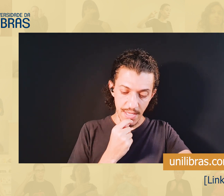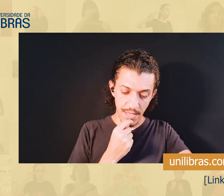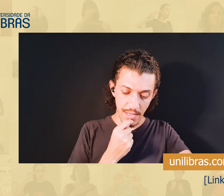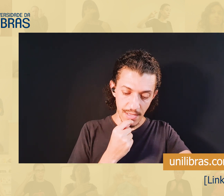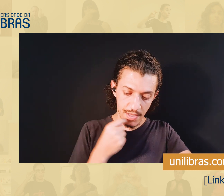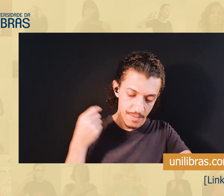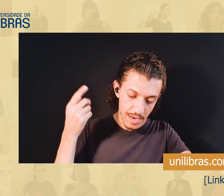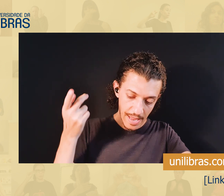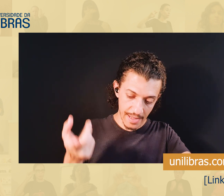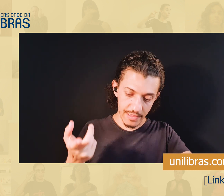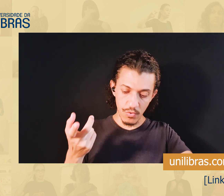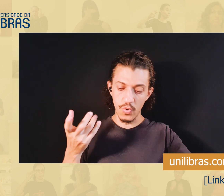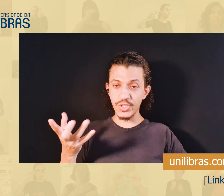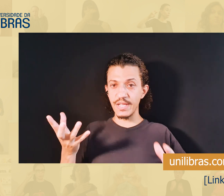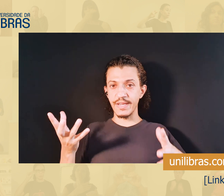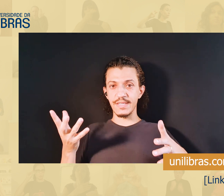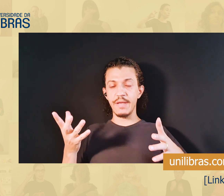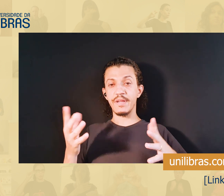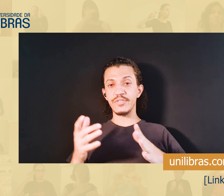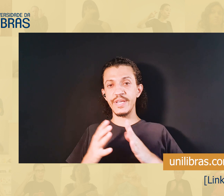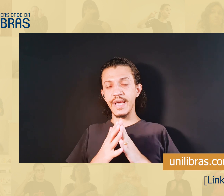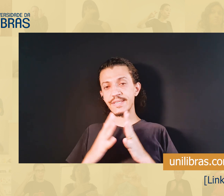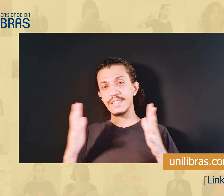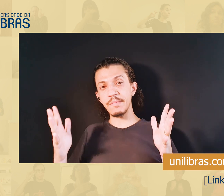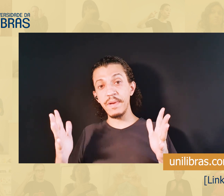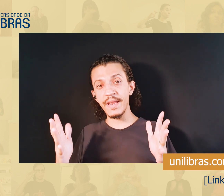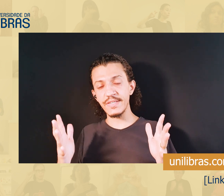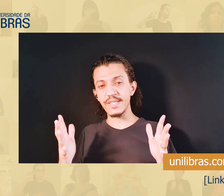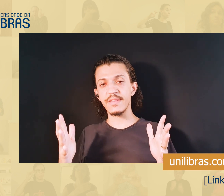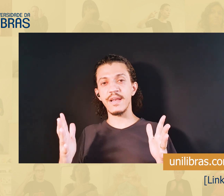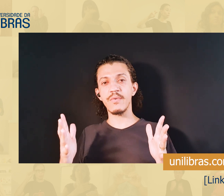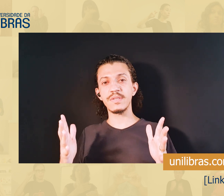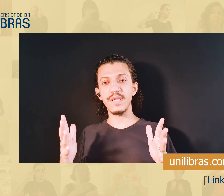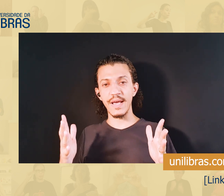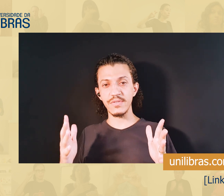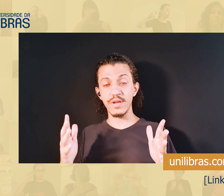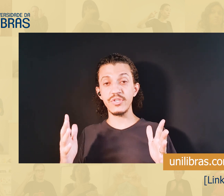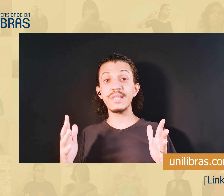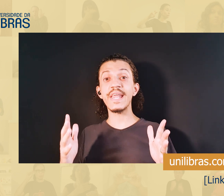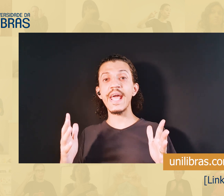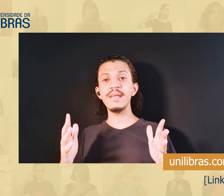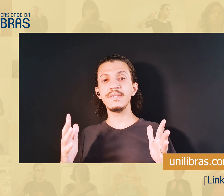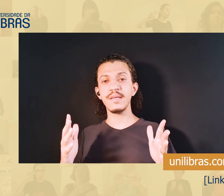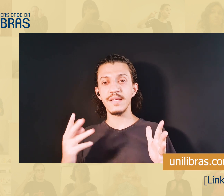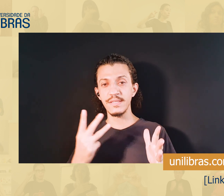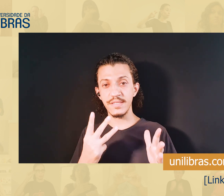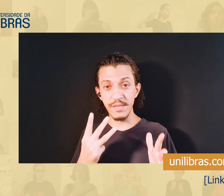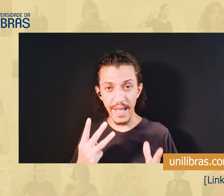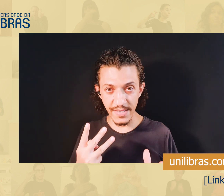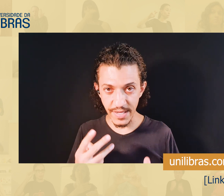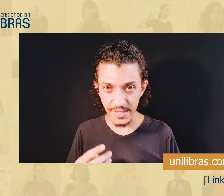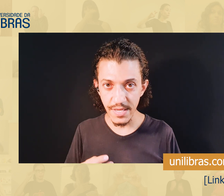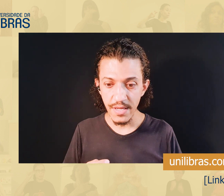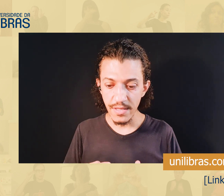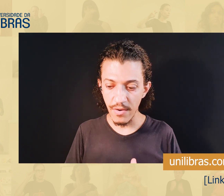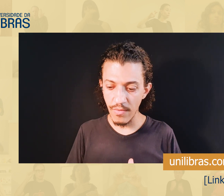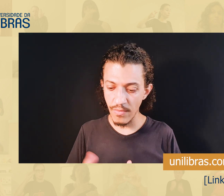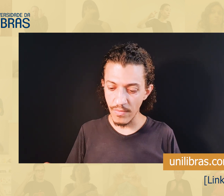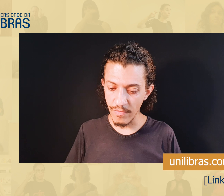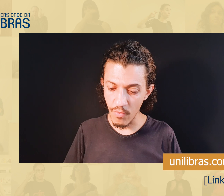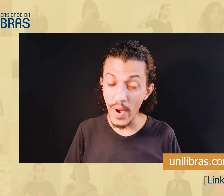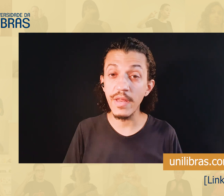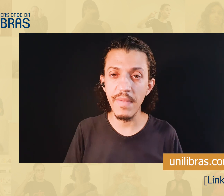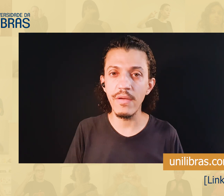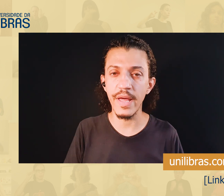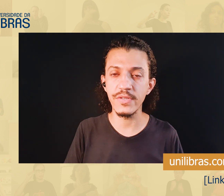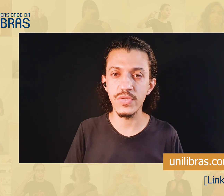e lá, no curso de Letras Libras, tinha essa disciplina de escrita da língua de sinais, durante três semestres. Então,